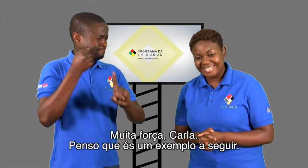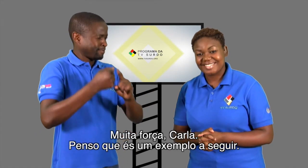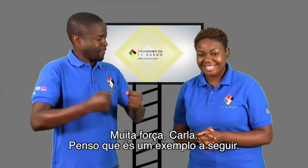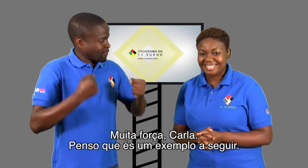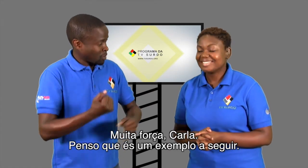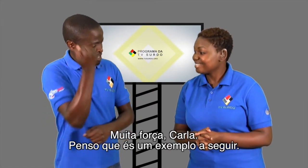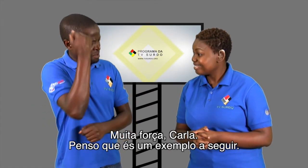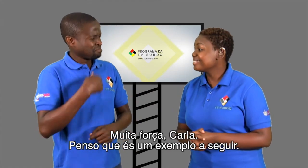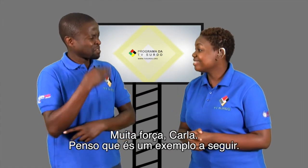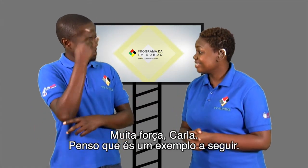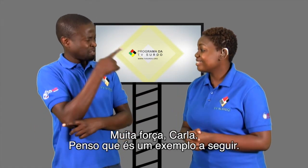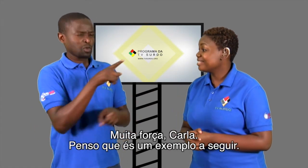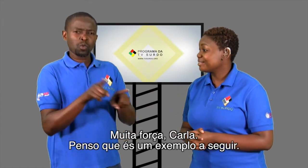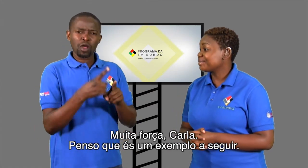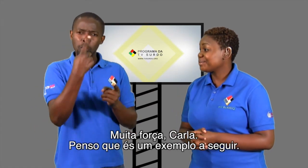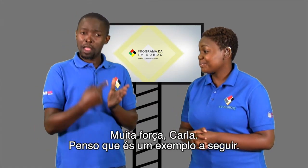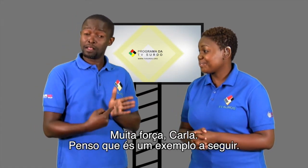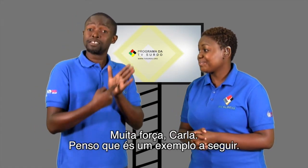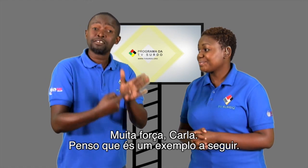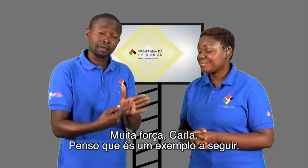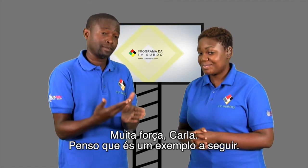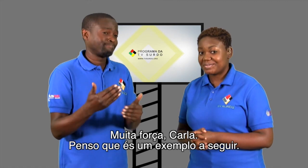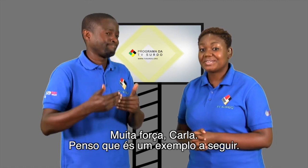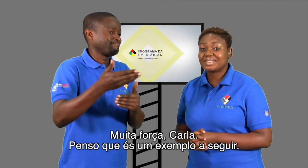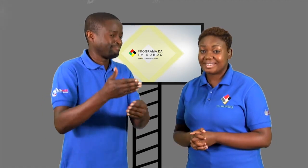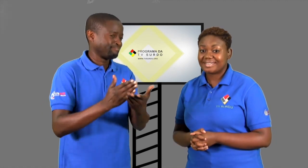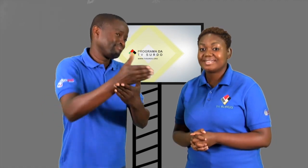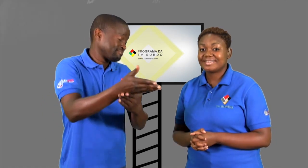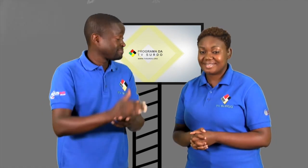Muita força, Carla. Penso que és um exemplo a seguir.